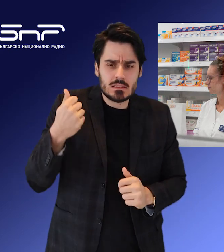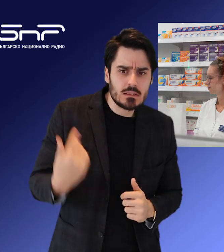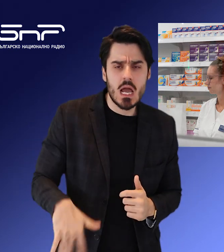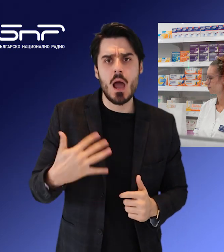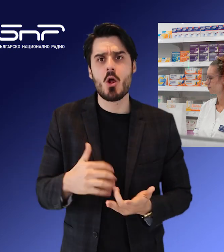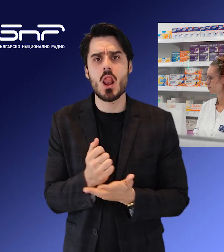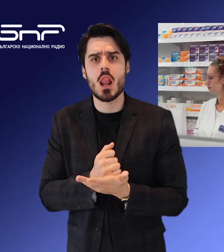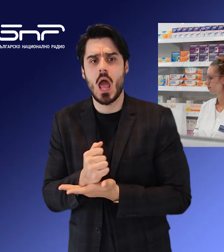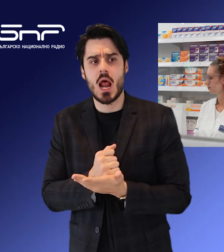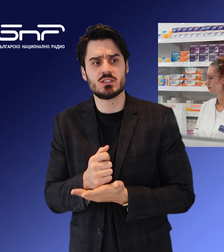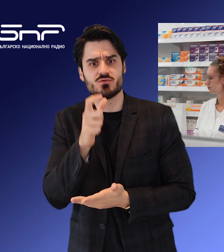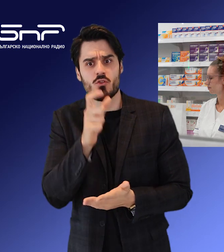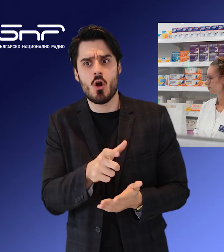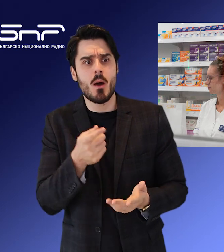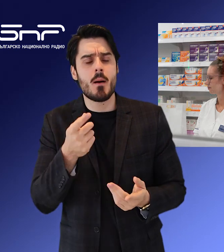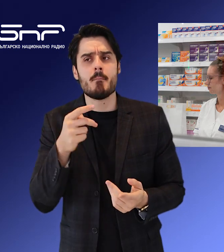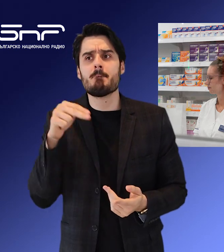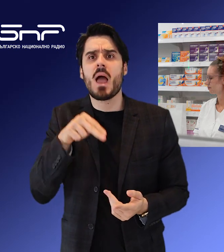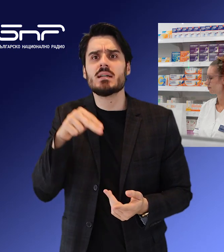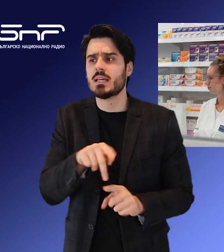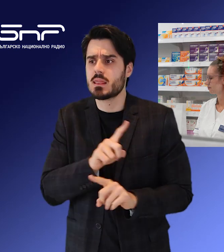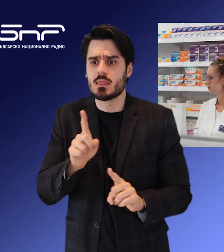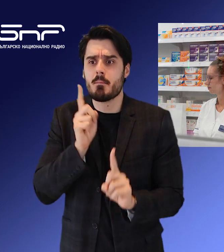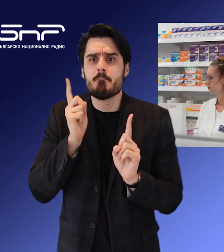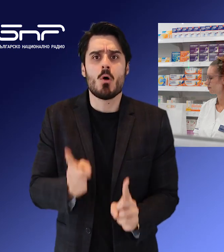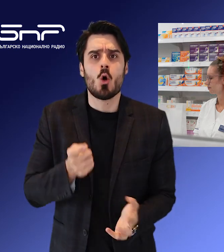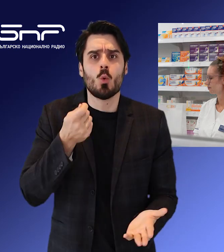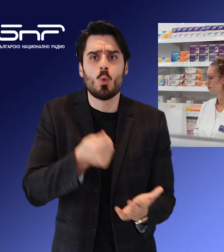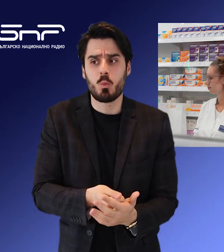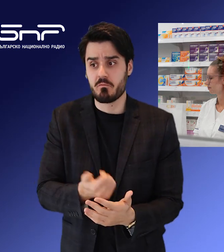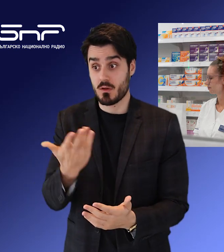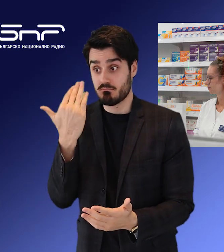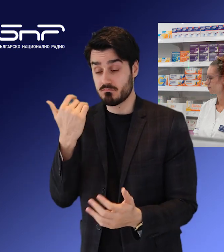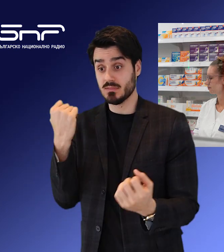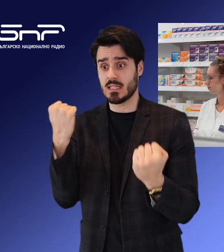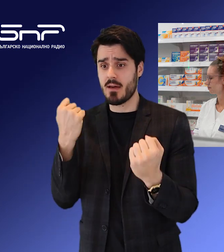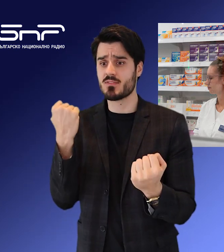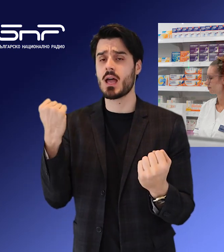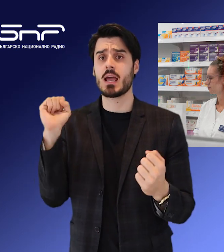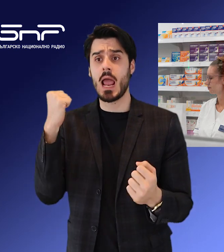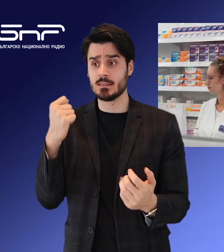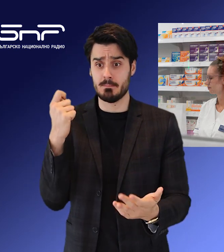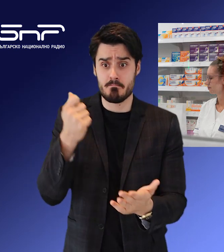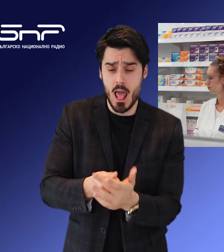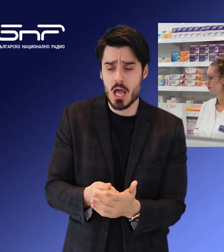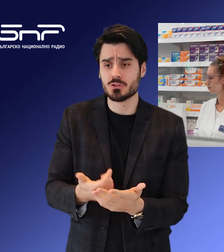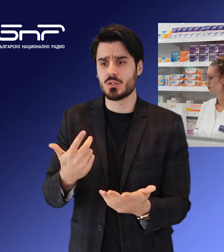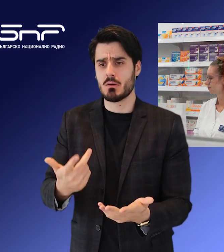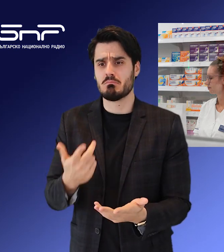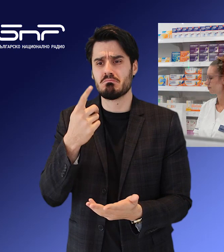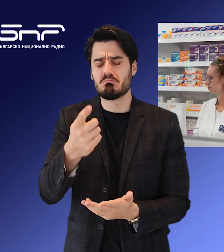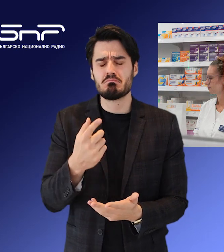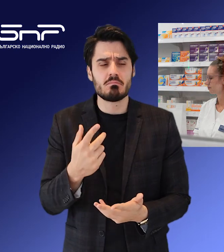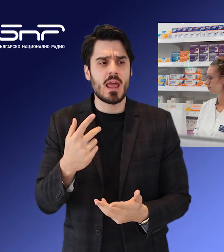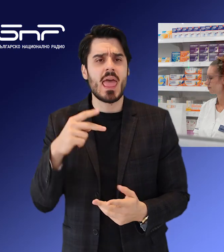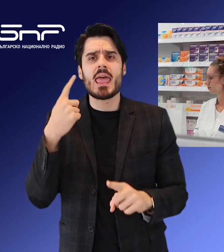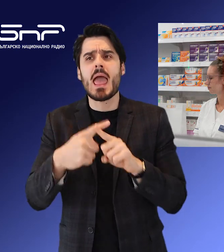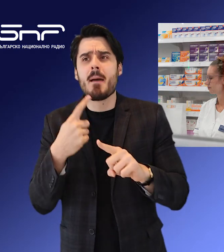лечение, където пациентите не биха могли да си позволят да заплащат такава терапия. Това е множествена склероза, това е хепатит,